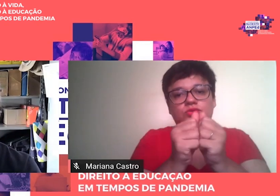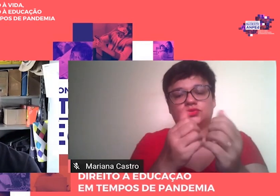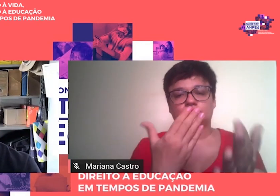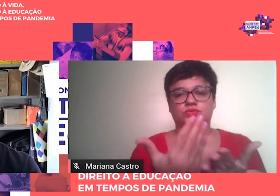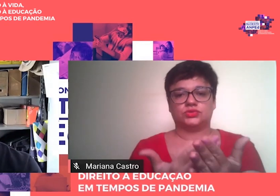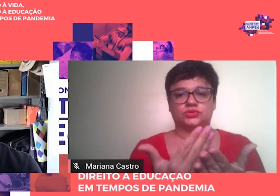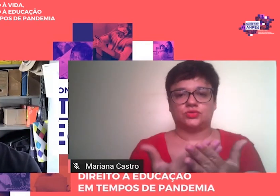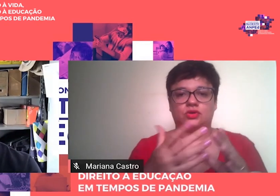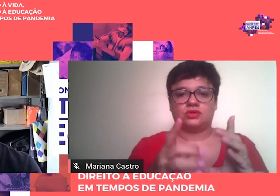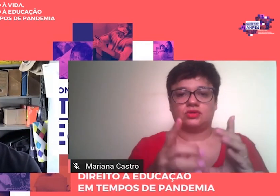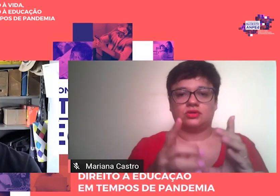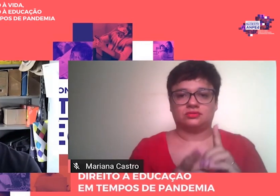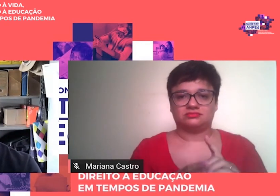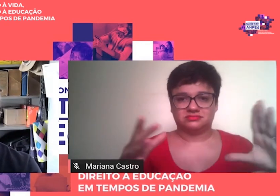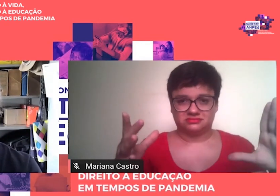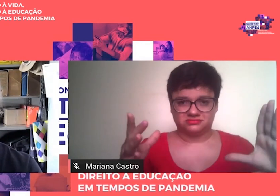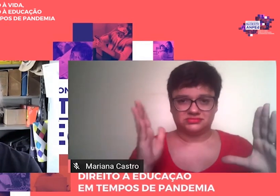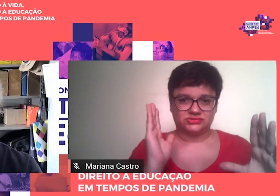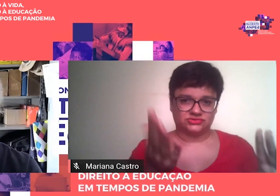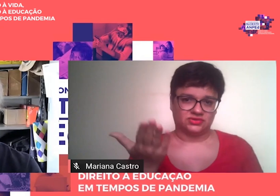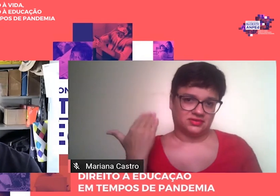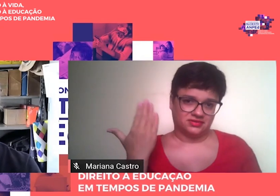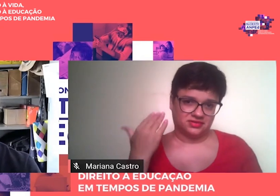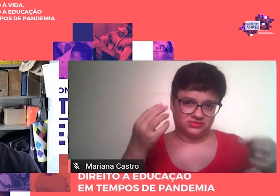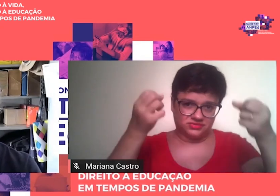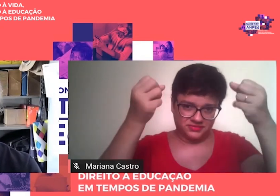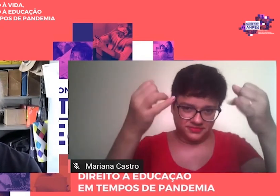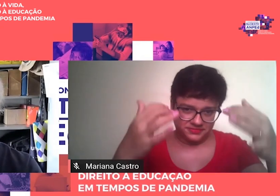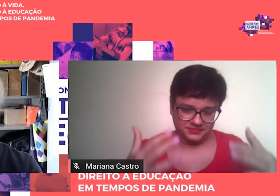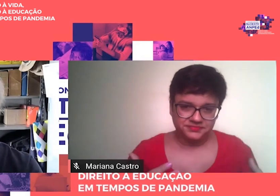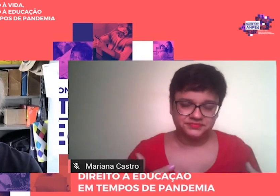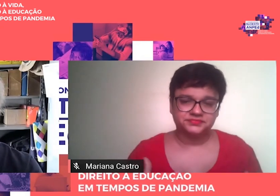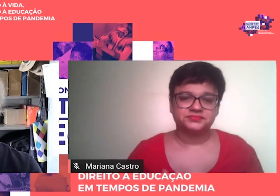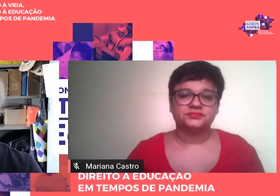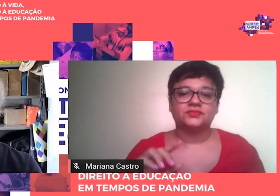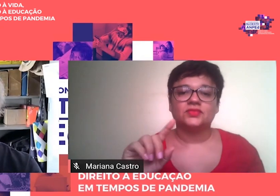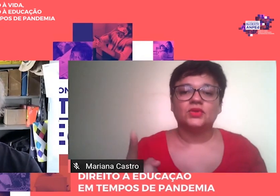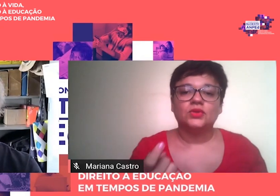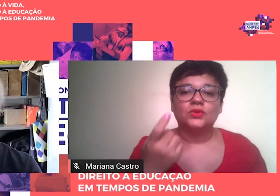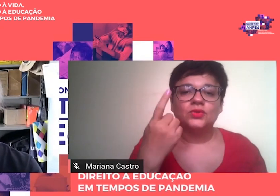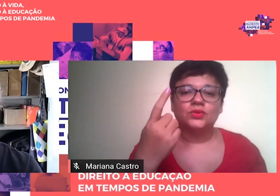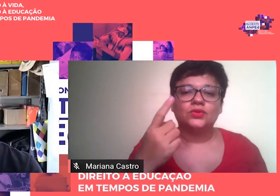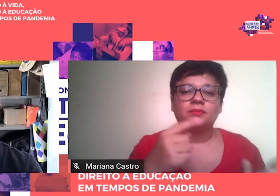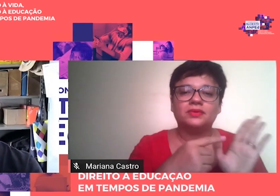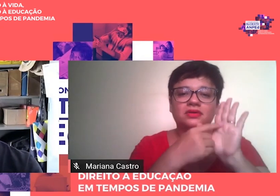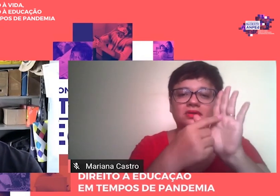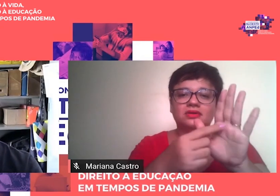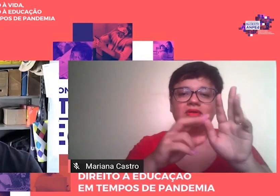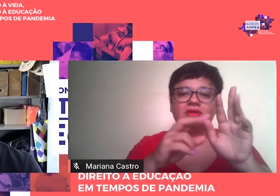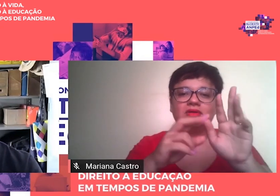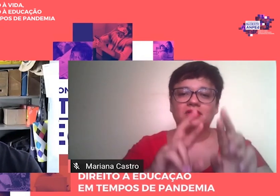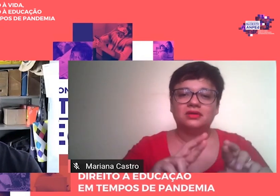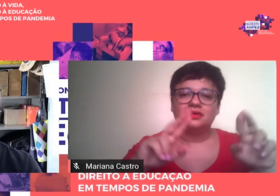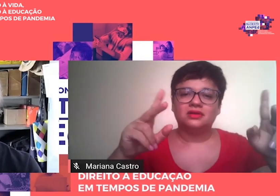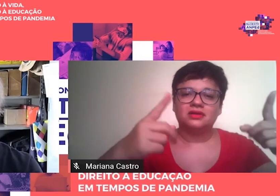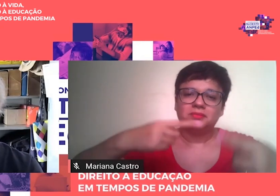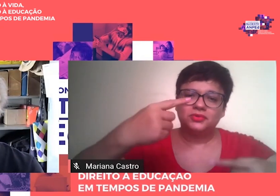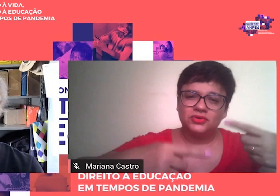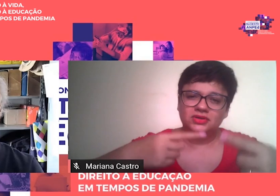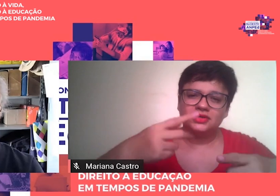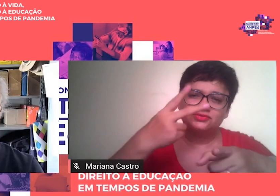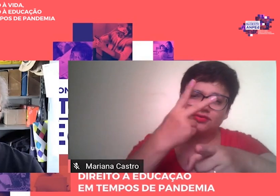democracia já mencionada. Numa delas distinguiu a política que visa vencer